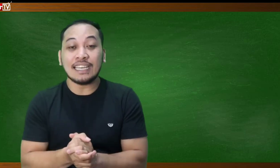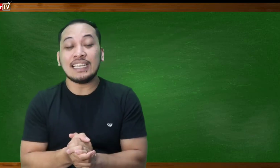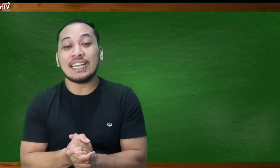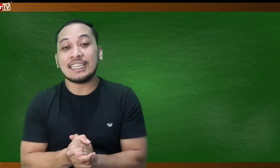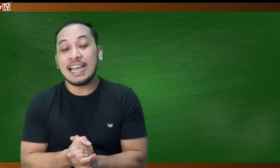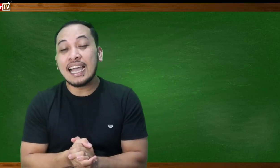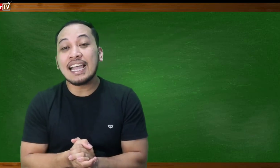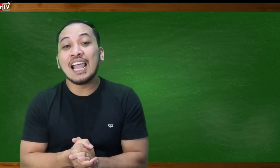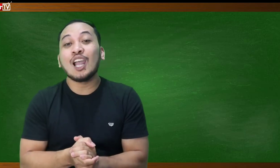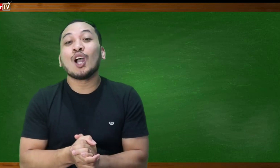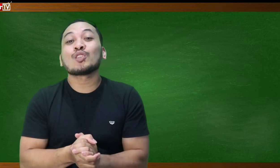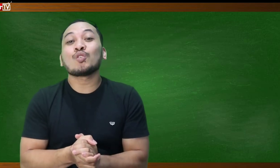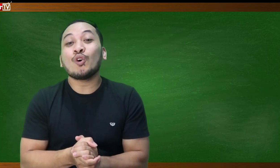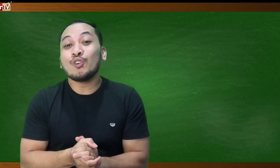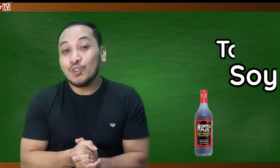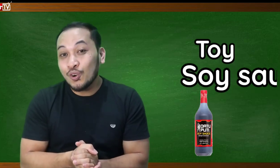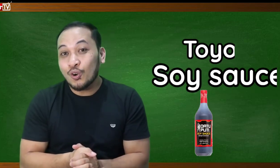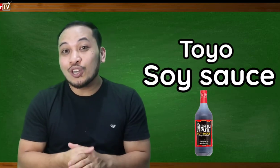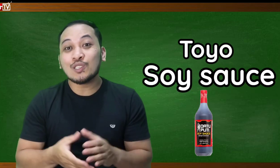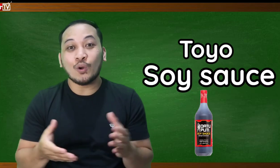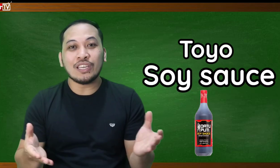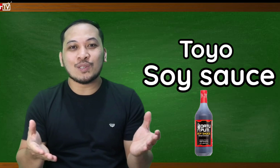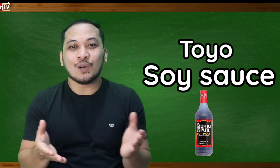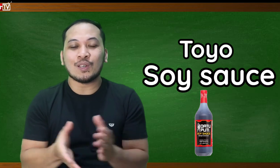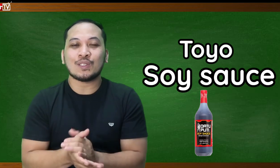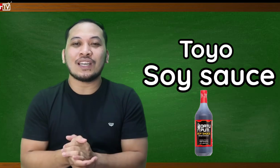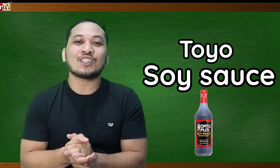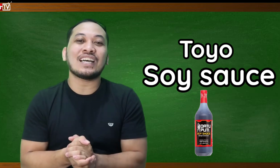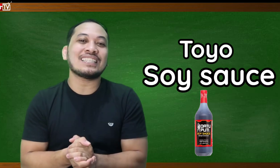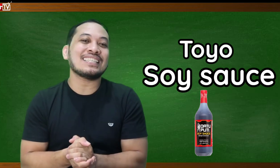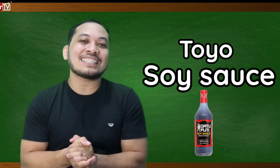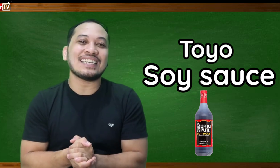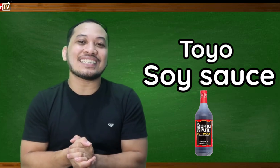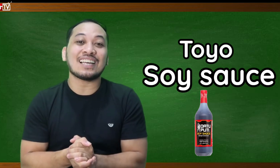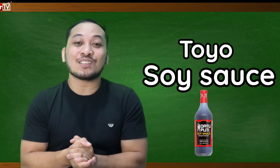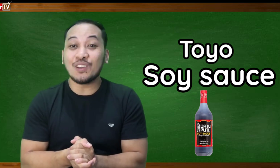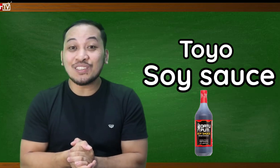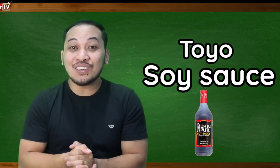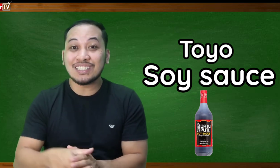kanila ng toyo or soy sauce so ganito natin isisenya sa soy sauce